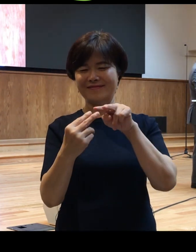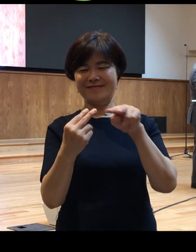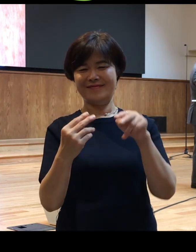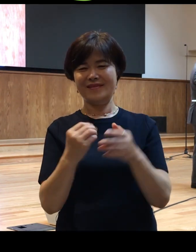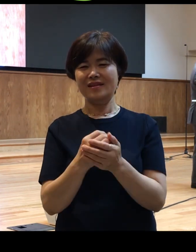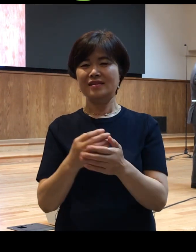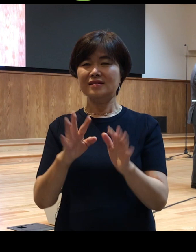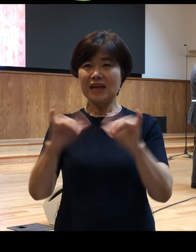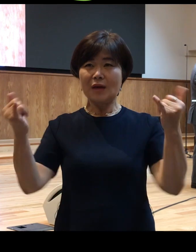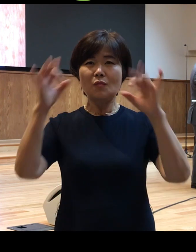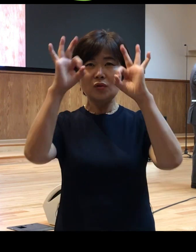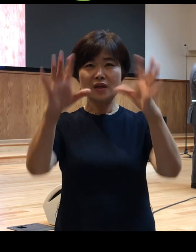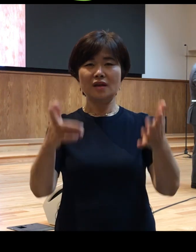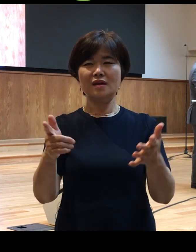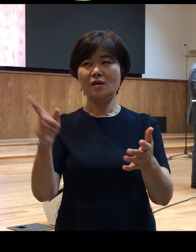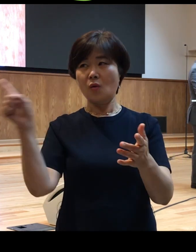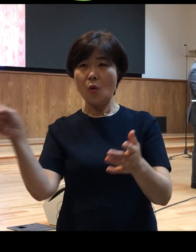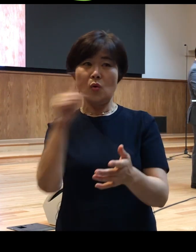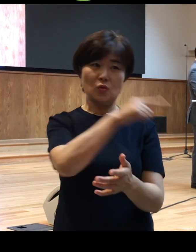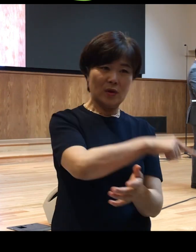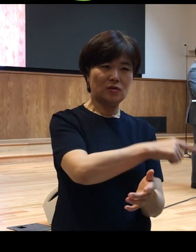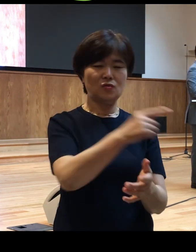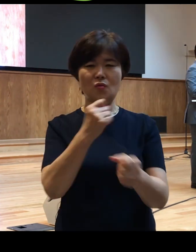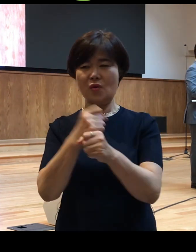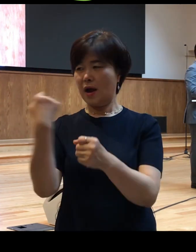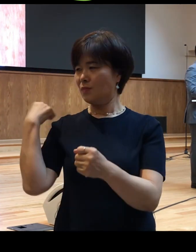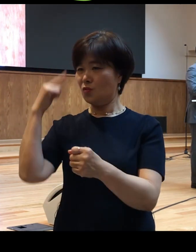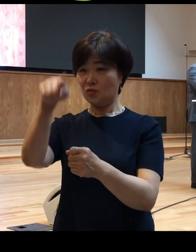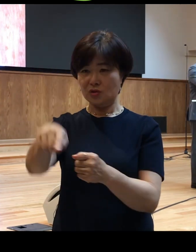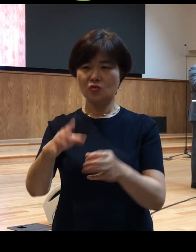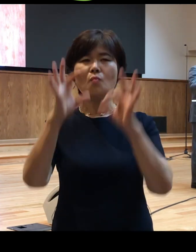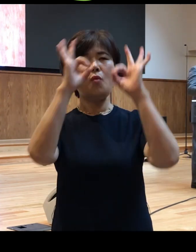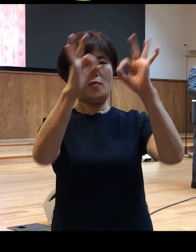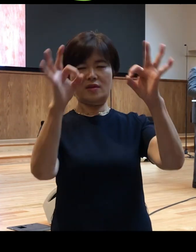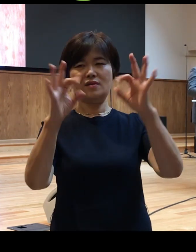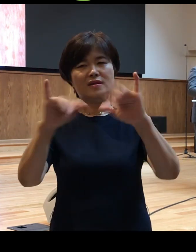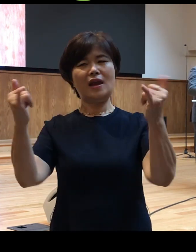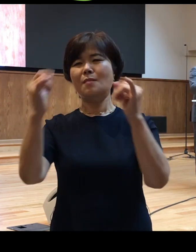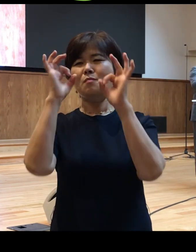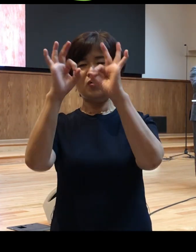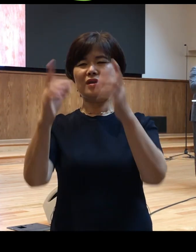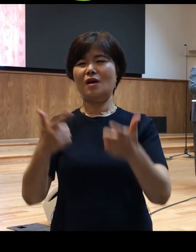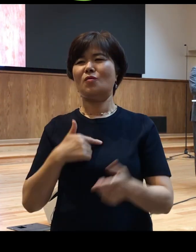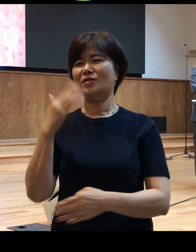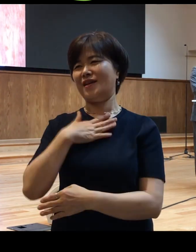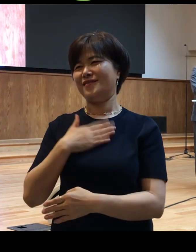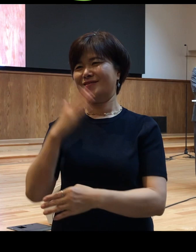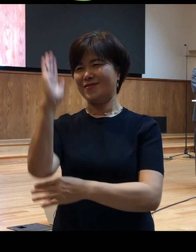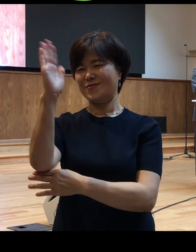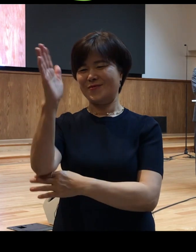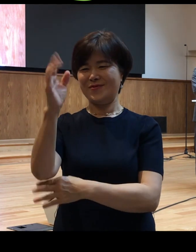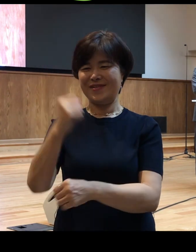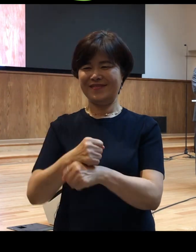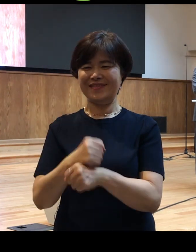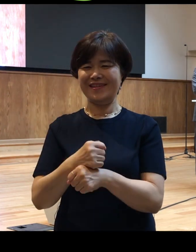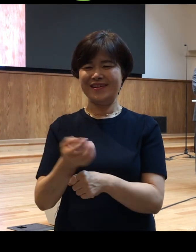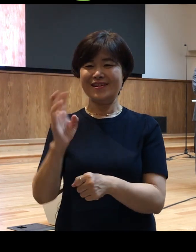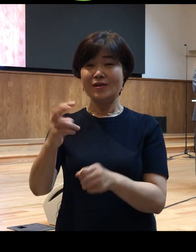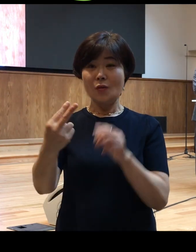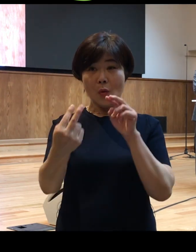오른쪽, 왼쪽, 앞쪽, 뒤쪽 공간을 보지 사람을 보고 설교하지 않습니다 그래서 혹시 눈이 마주치더라도요